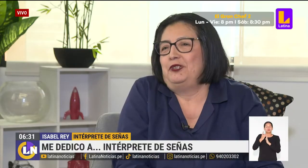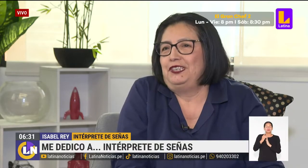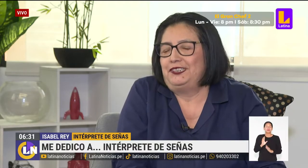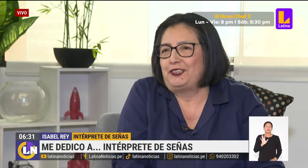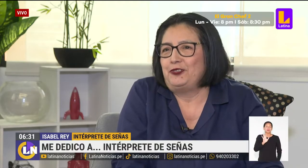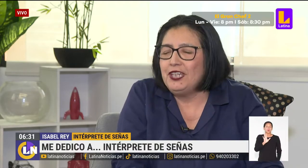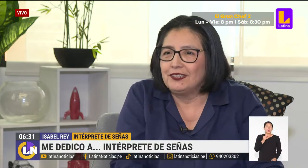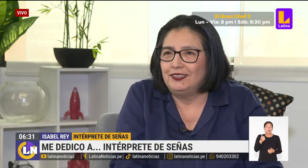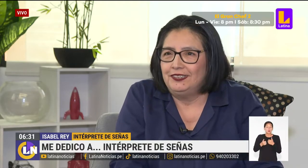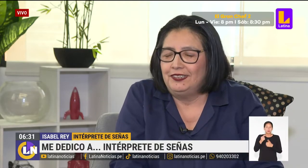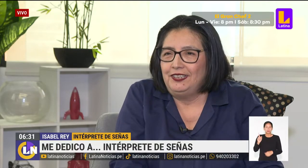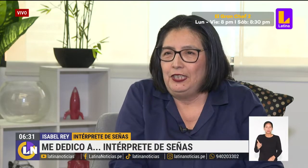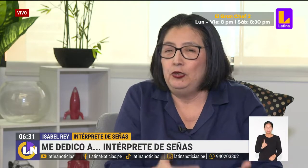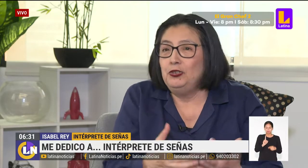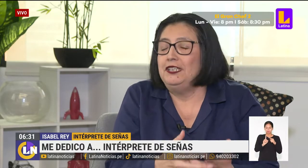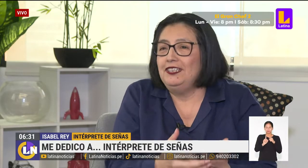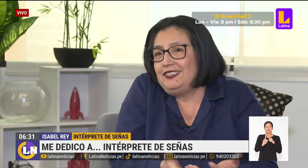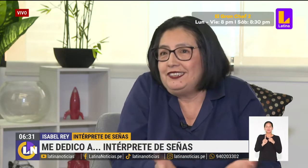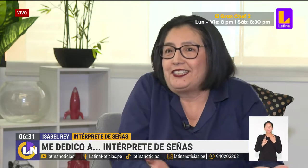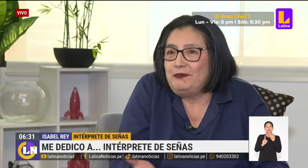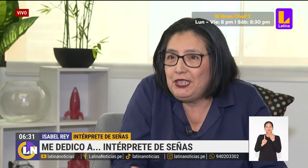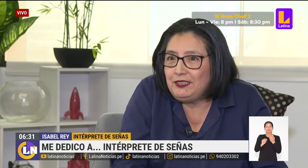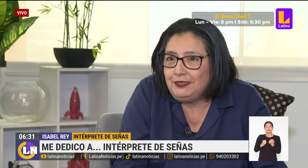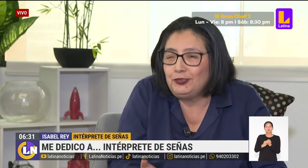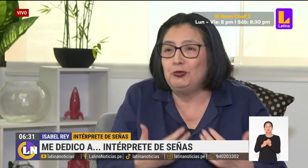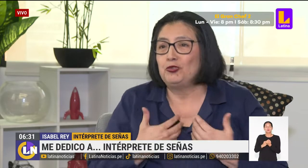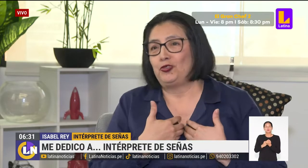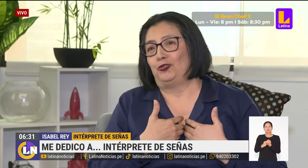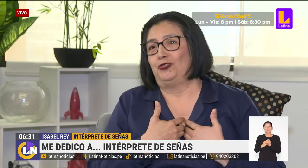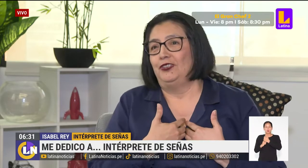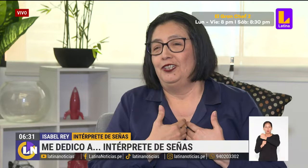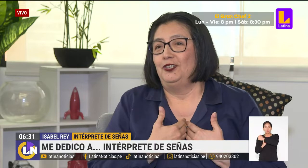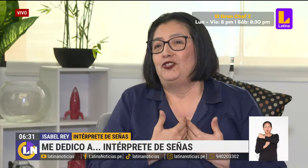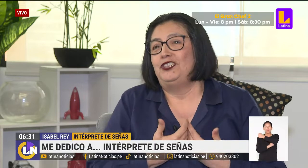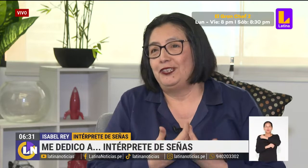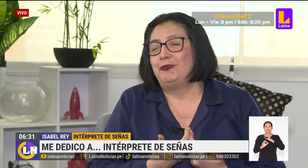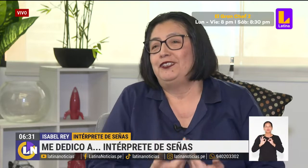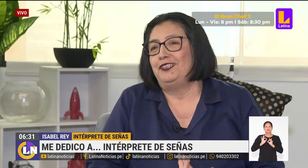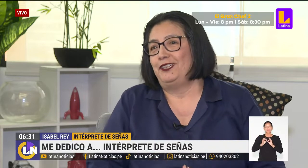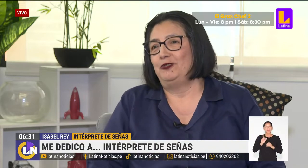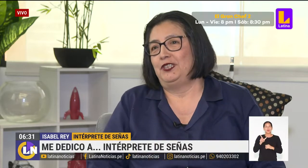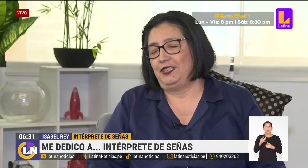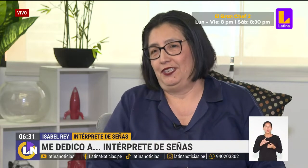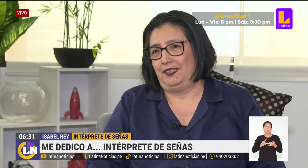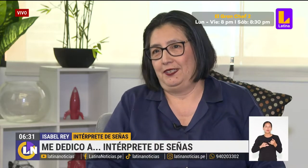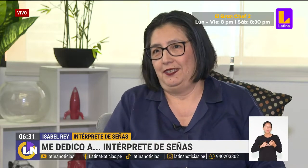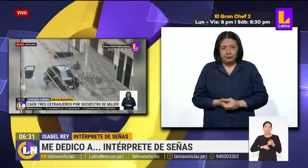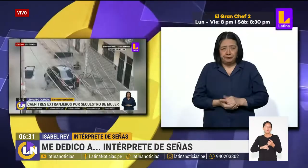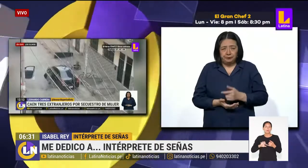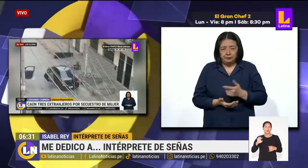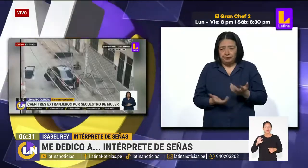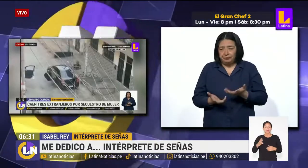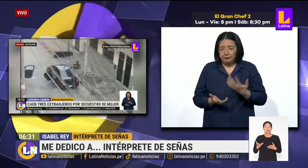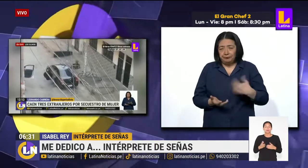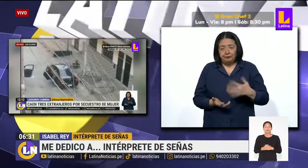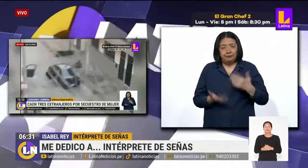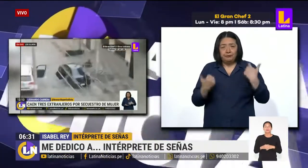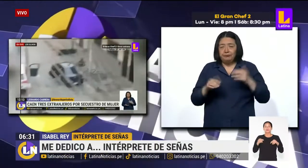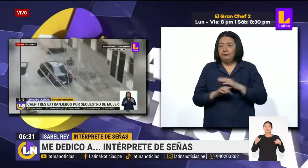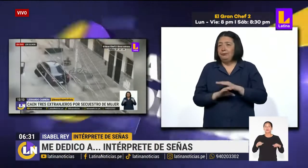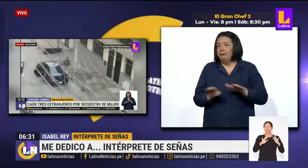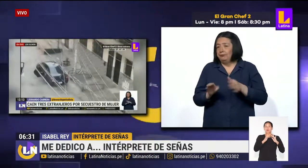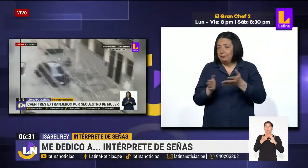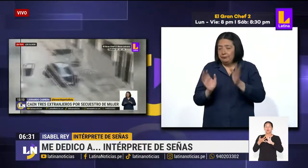para que pueda desarrollar. Y una de esas herramientas somos nosotros, los intérpretes de lengua de señas. En redes